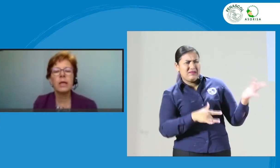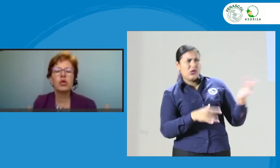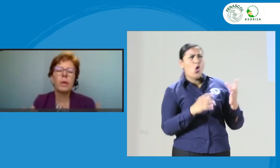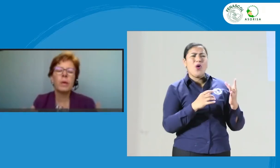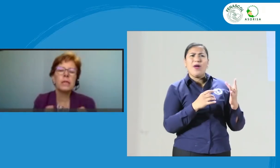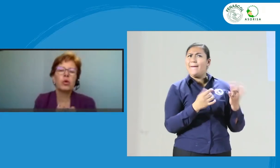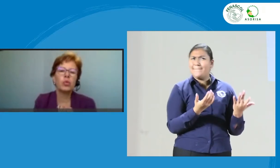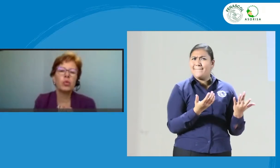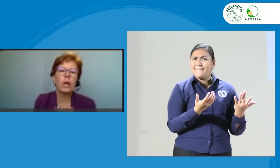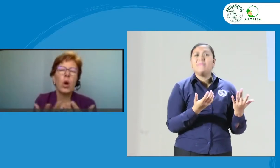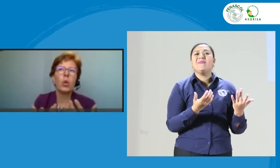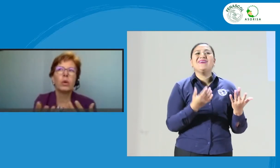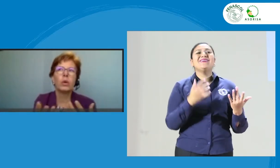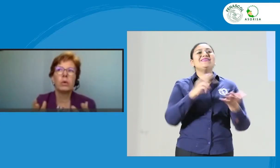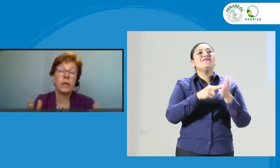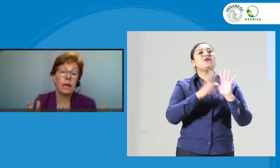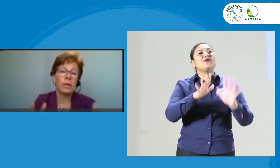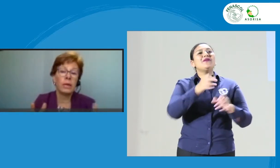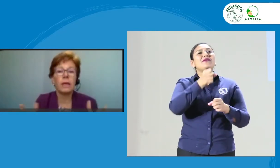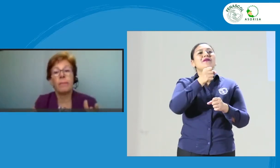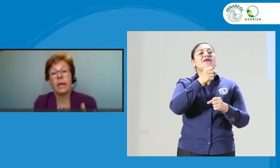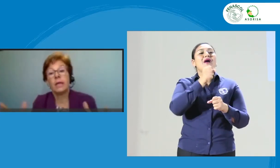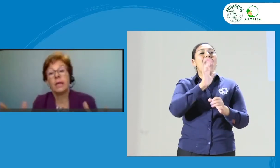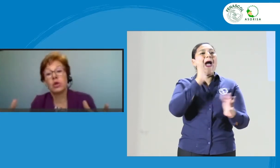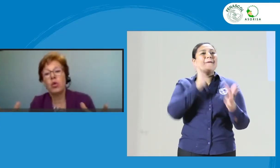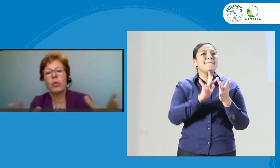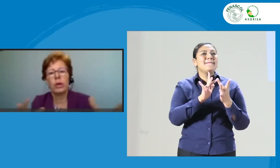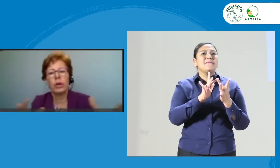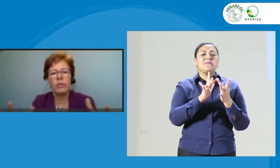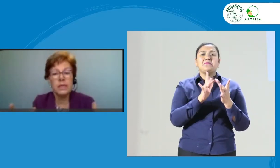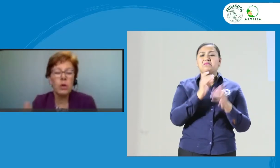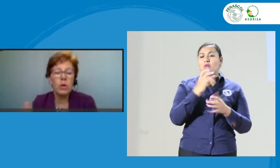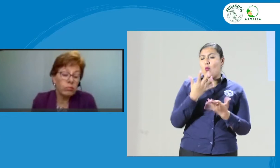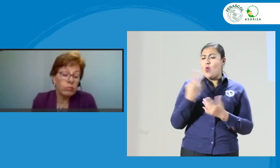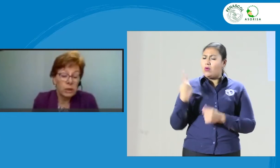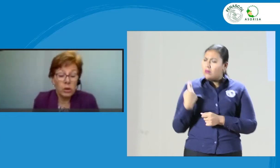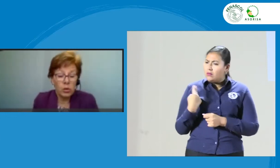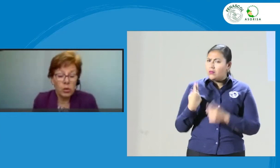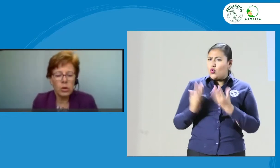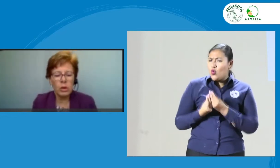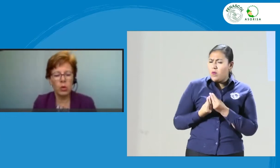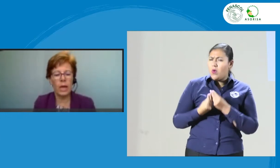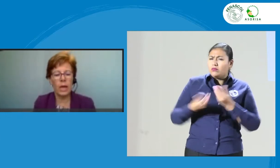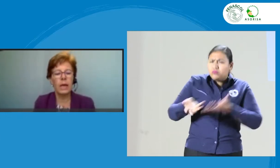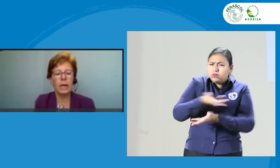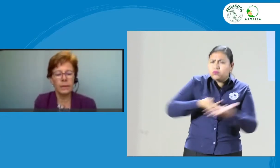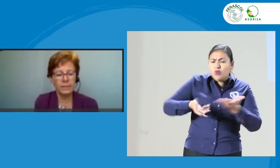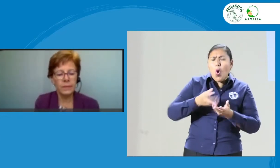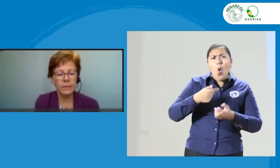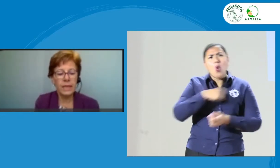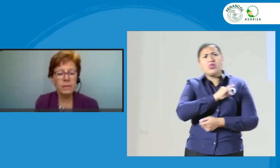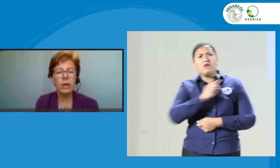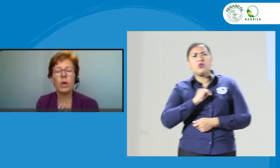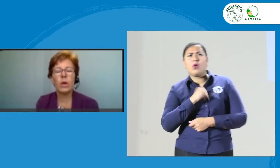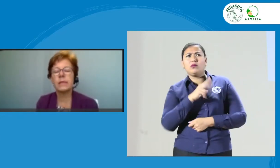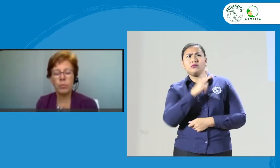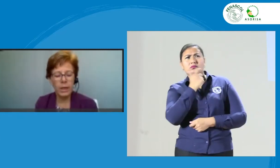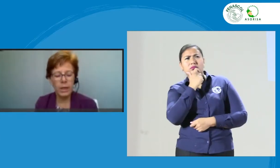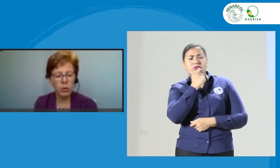eso es para hacerlo en un trabajo, idealmente en parejas, grupo, reflexivo, incluso individual. Ese manual se puede en un